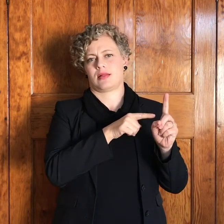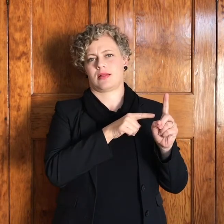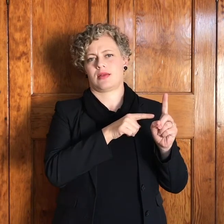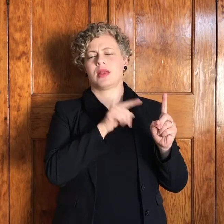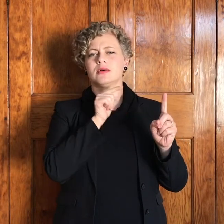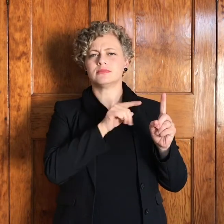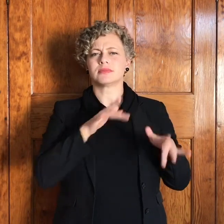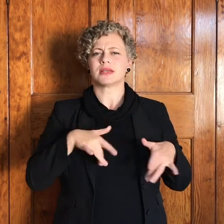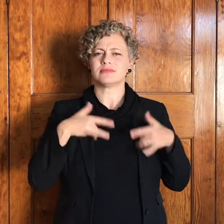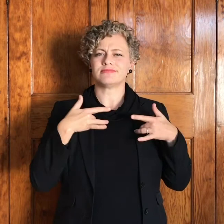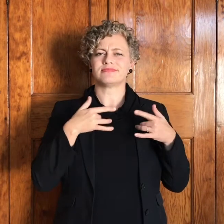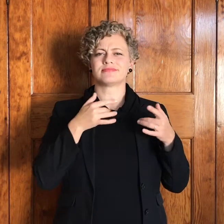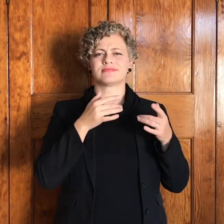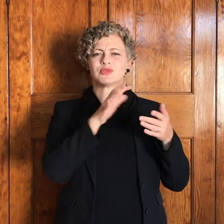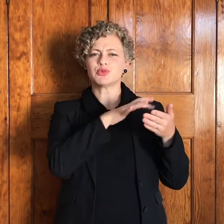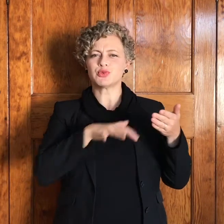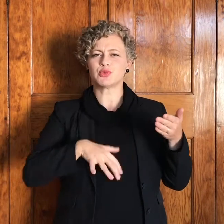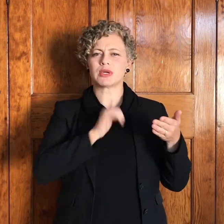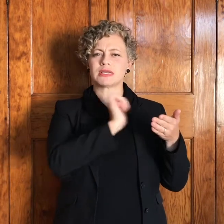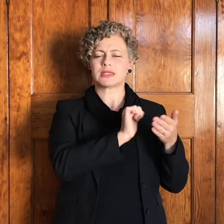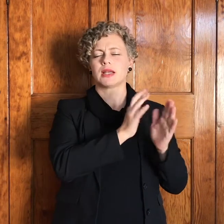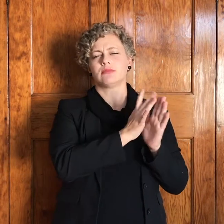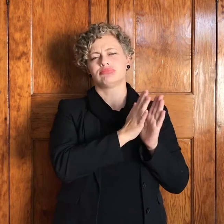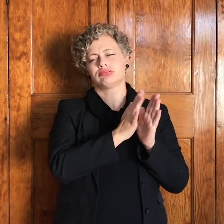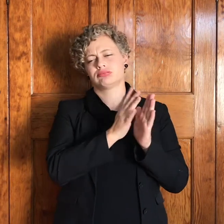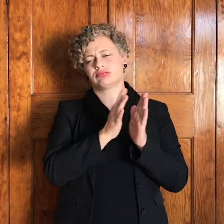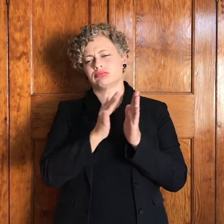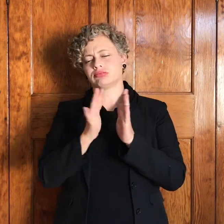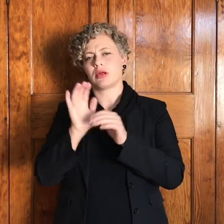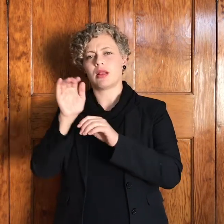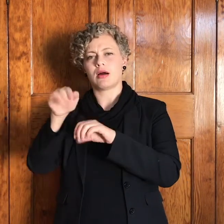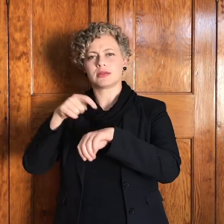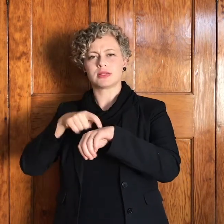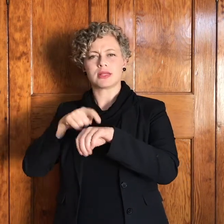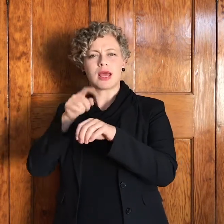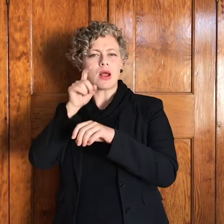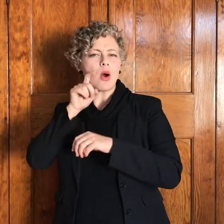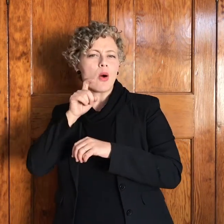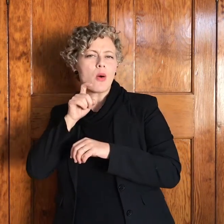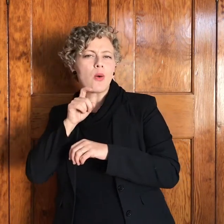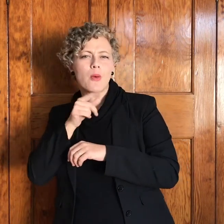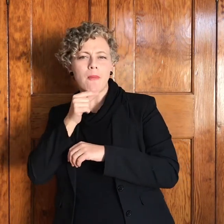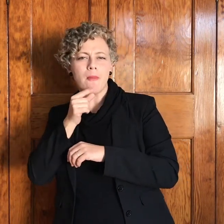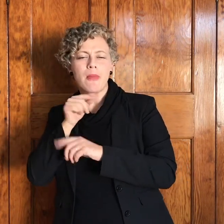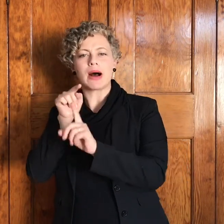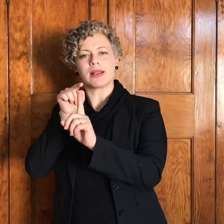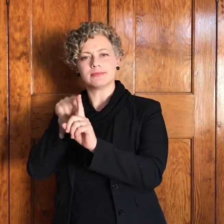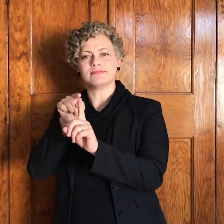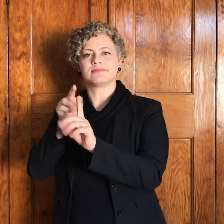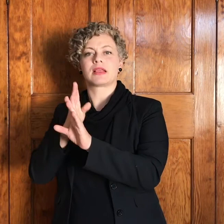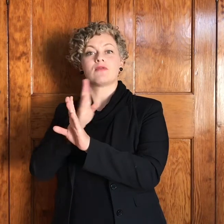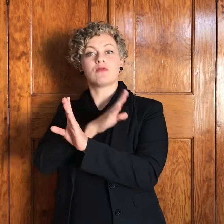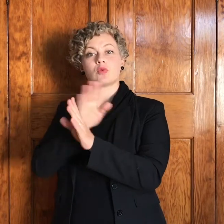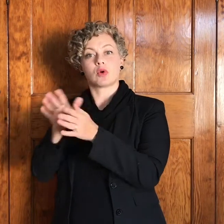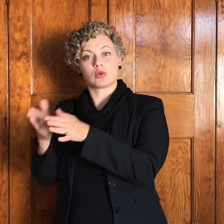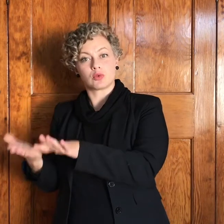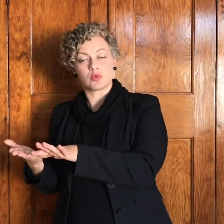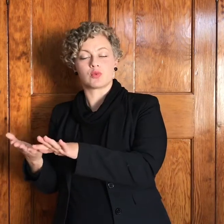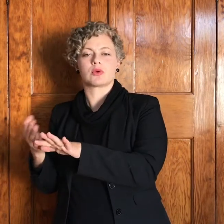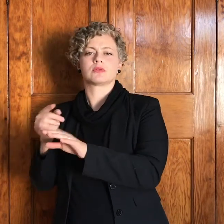man is stervend, en waar hy sy kinders sien. En tussen lees mens van al sy verhouding met sy pa, sy